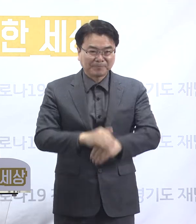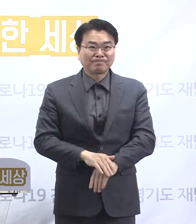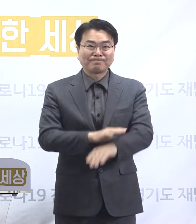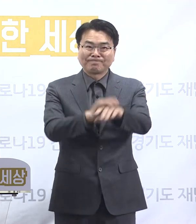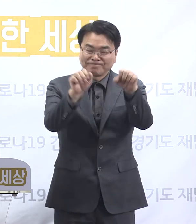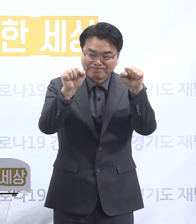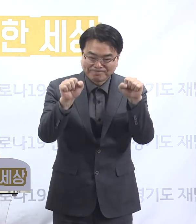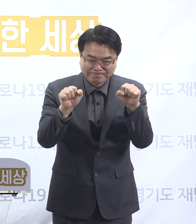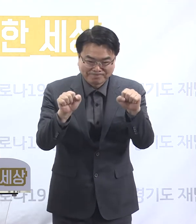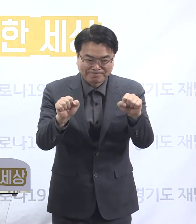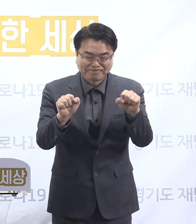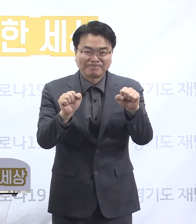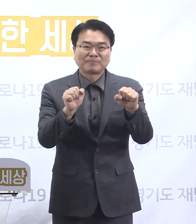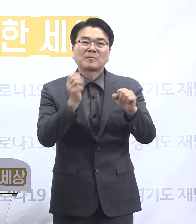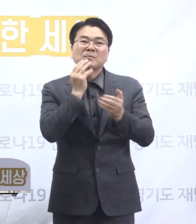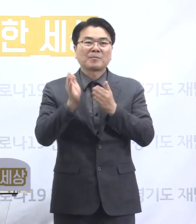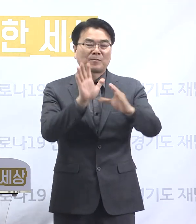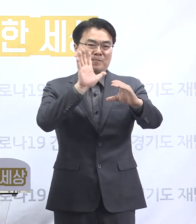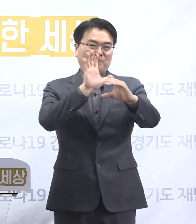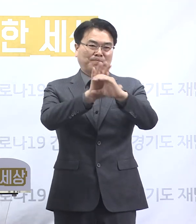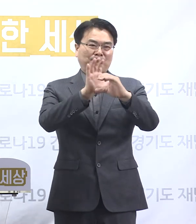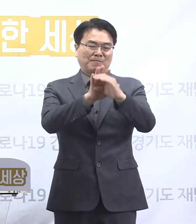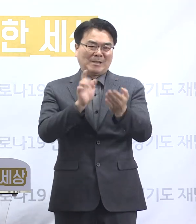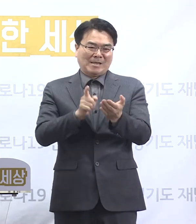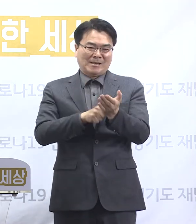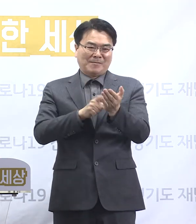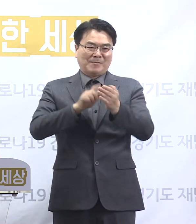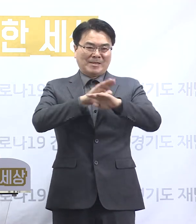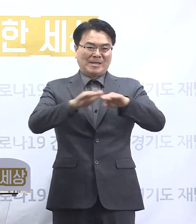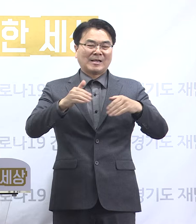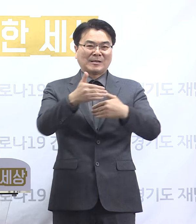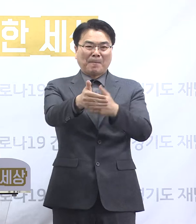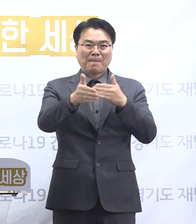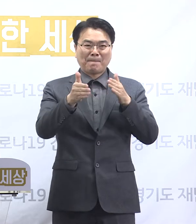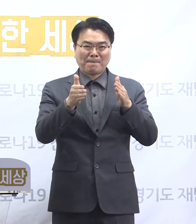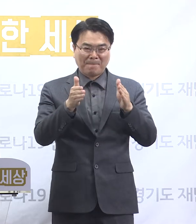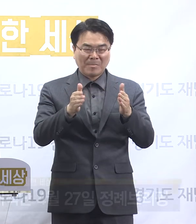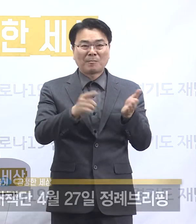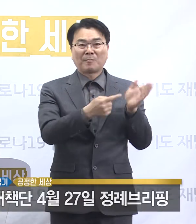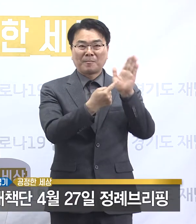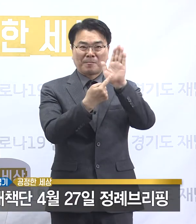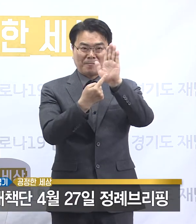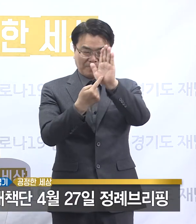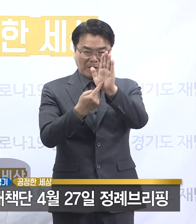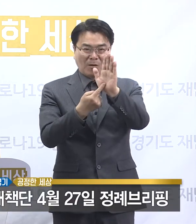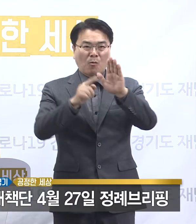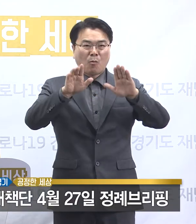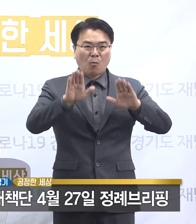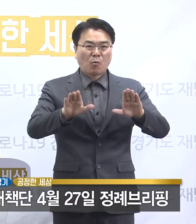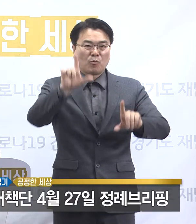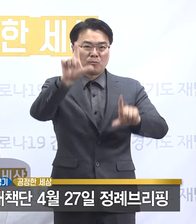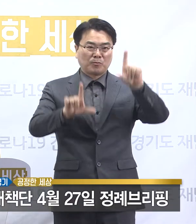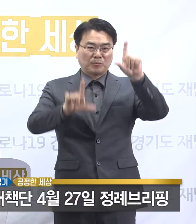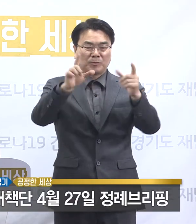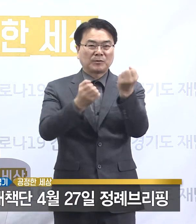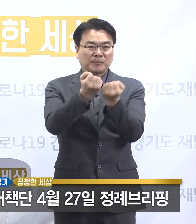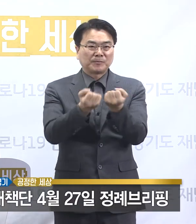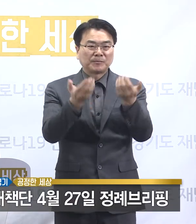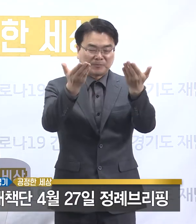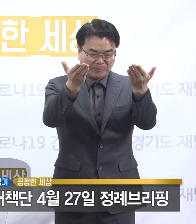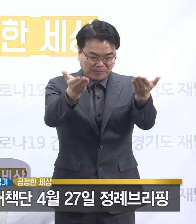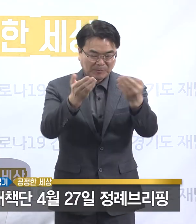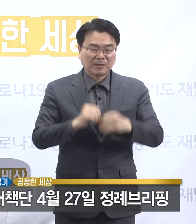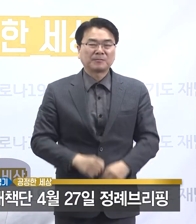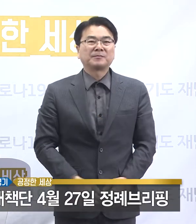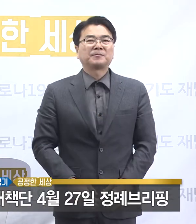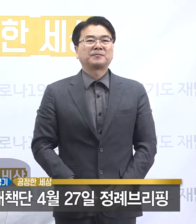안녕하십니까. 경기도 코로나19 긴급대책단 이희영입니다. 4월 27일 월요일 경기도 코로나19 대응 관련 정례